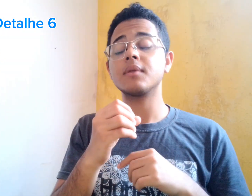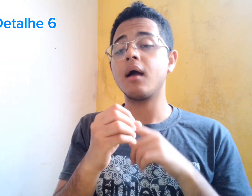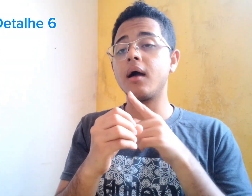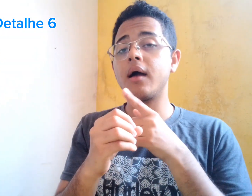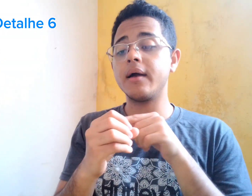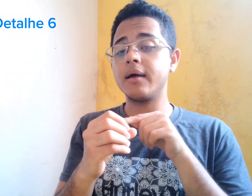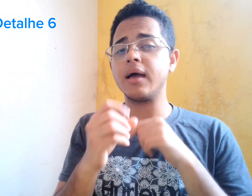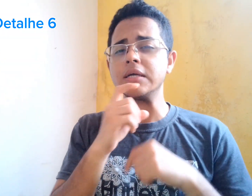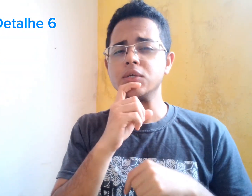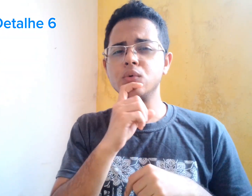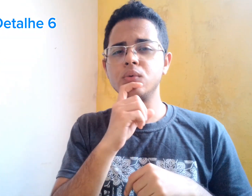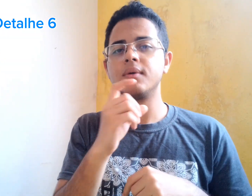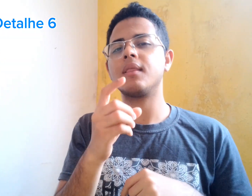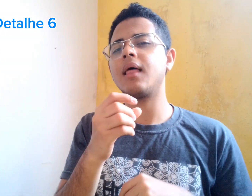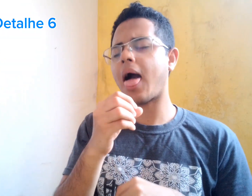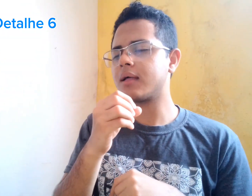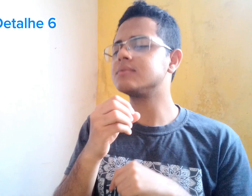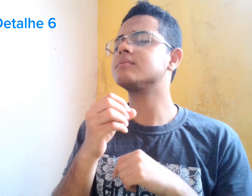Que eles foram passear.